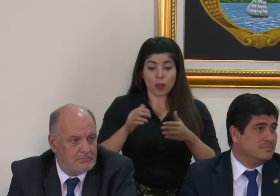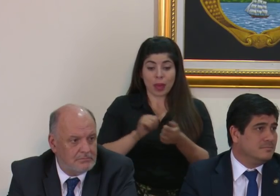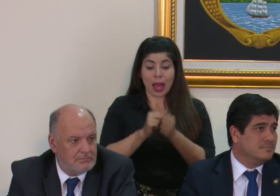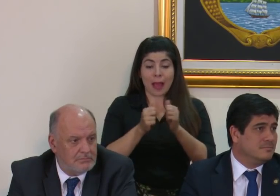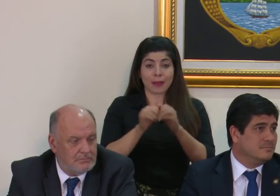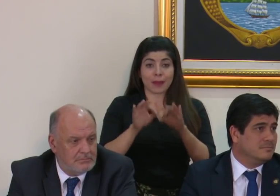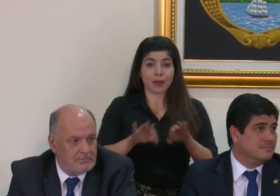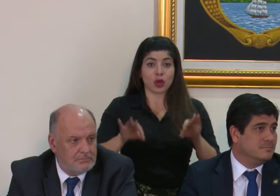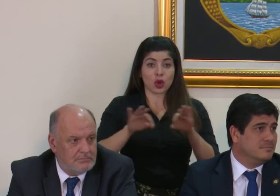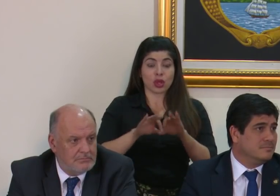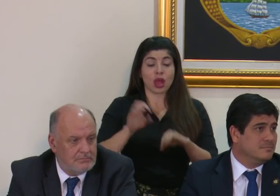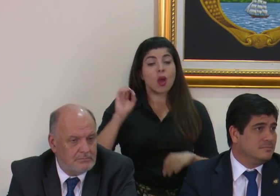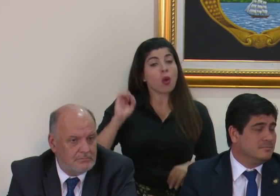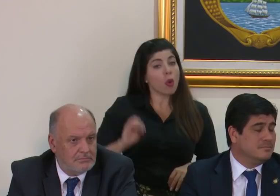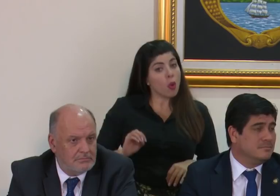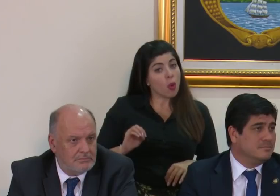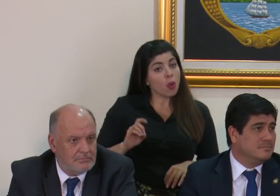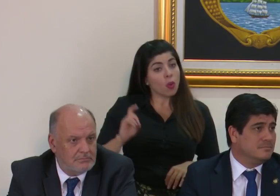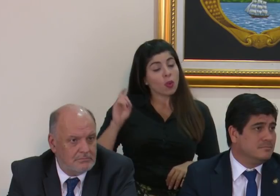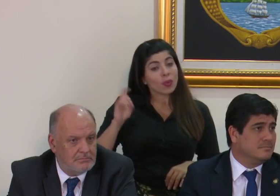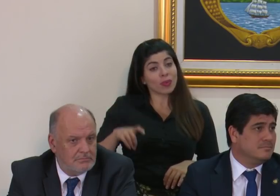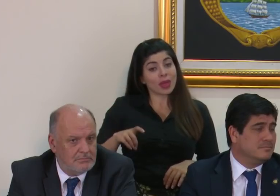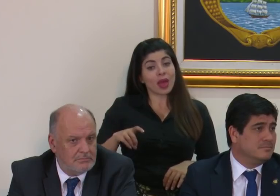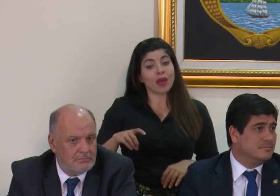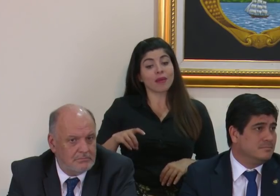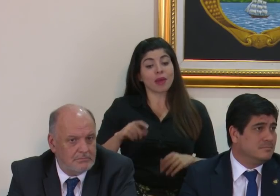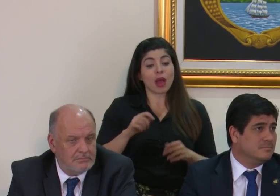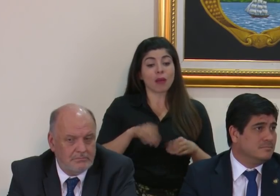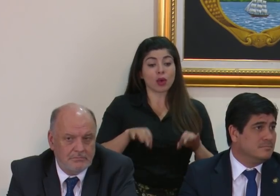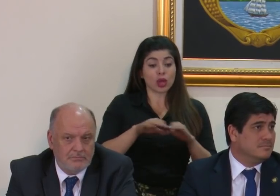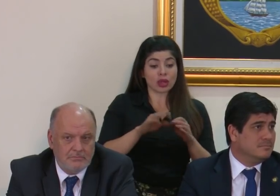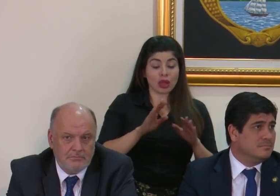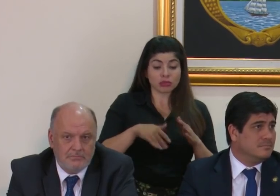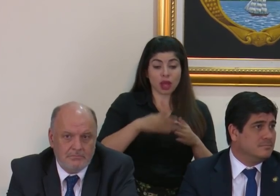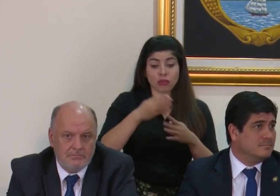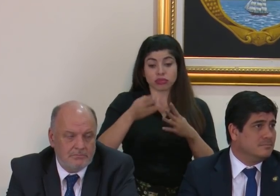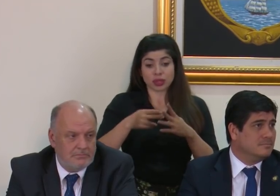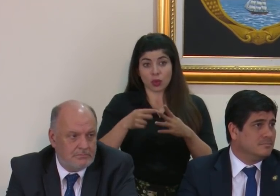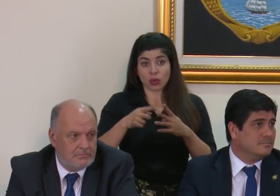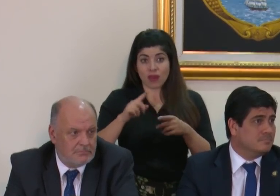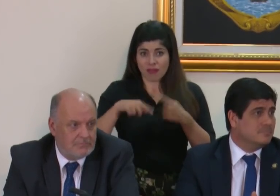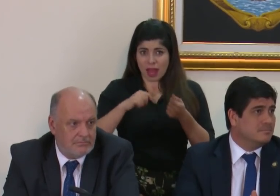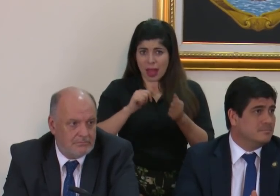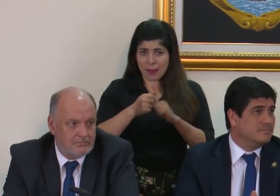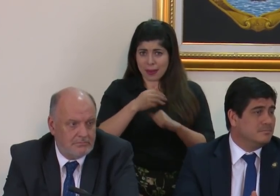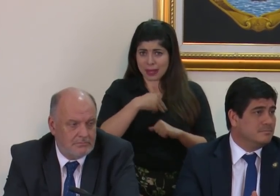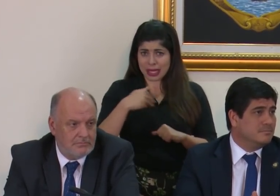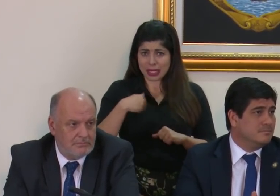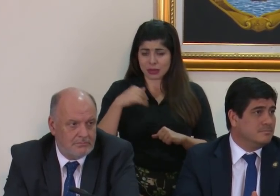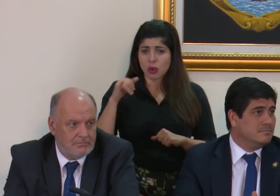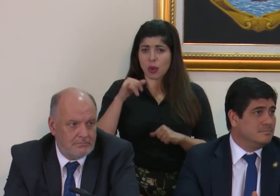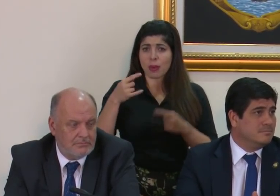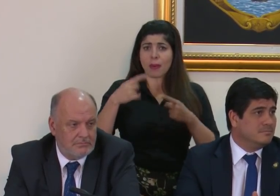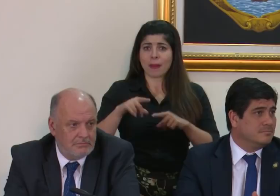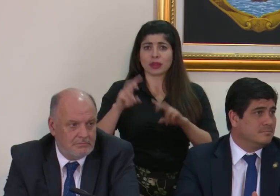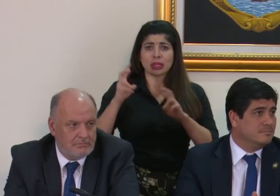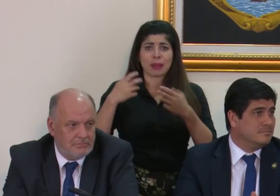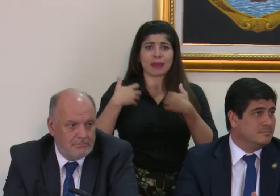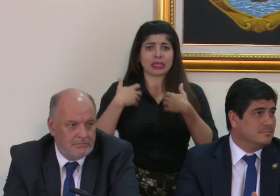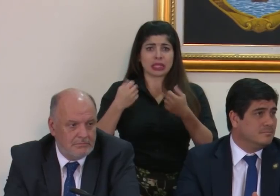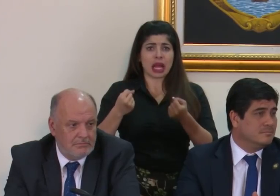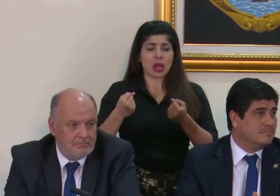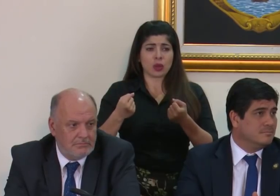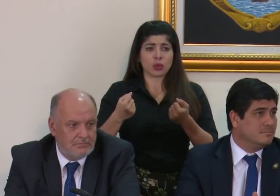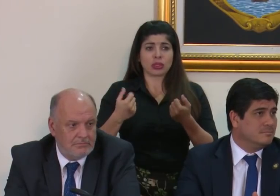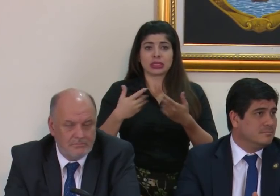prioridad o tenga que se superó una prioridad y vayamos a una segunda, va a haber cambio de ministros porque lo mismo pasó en la cartera de salud. Ya